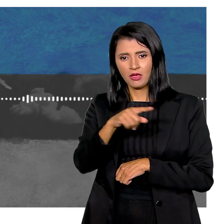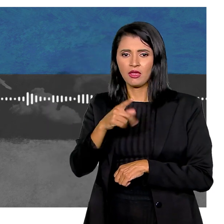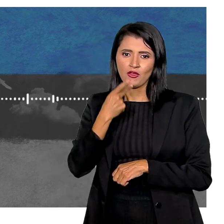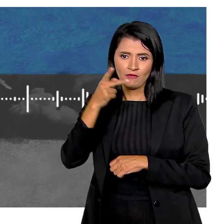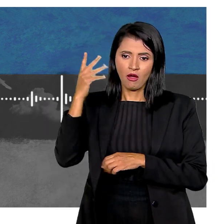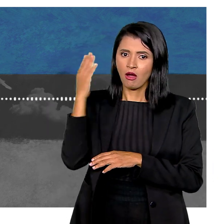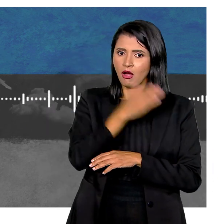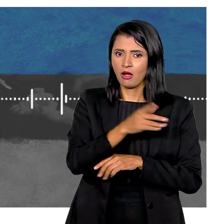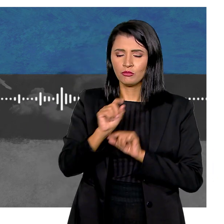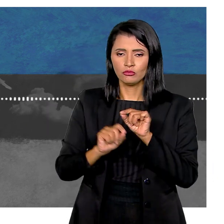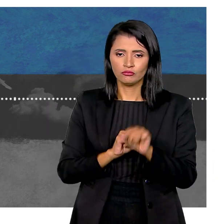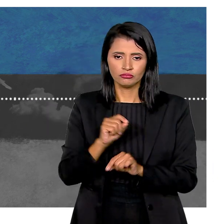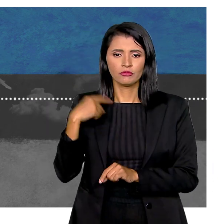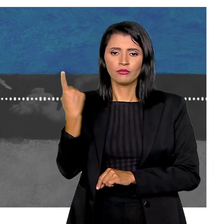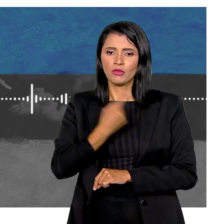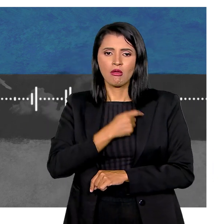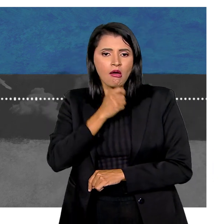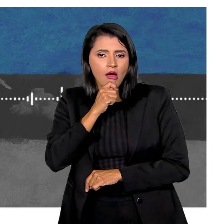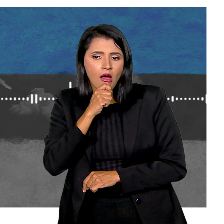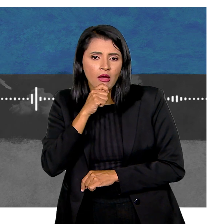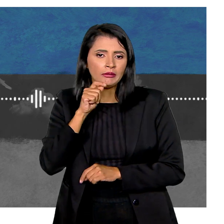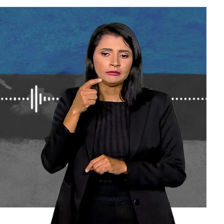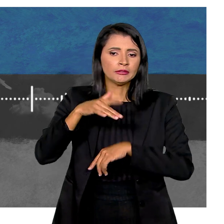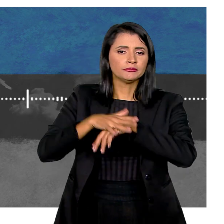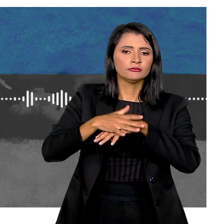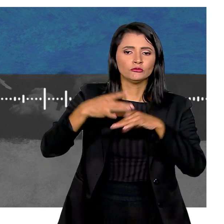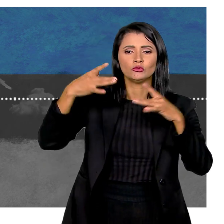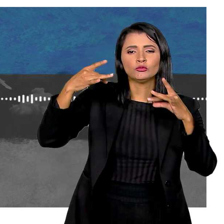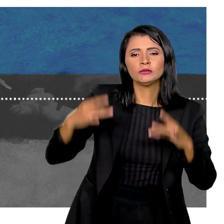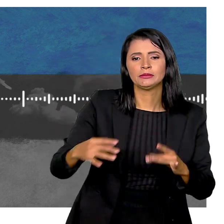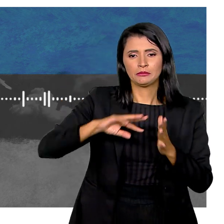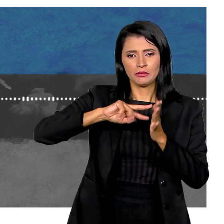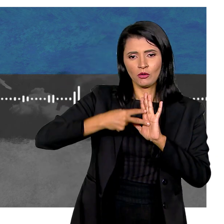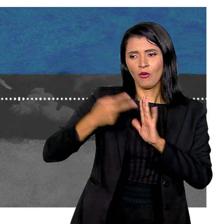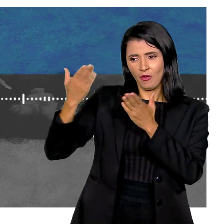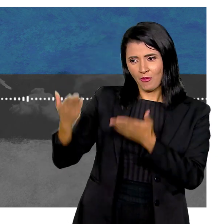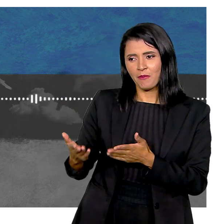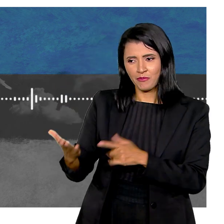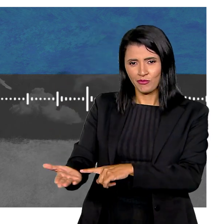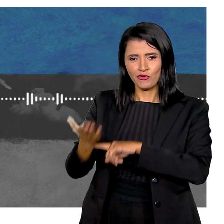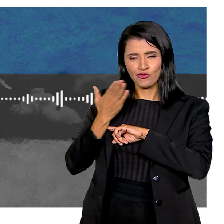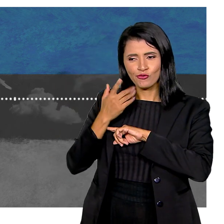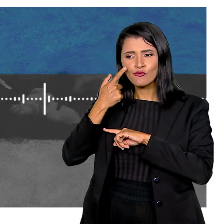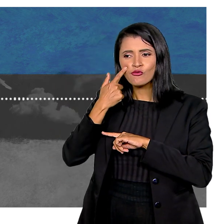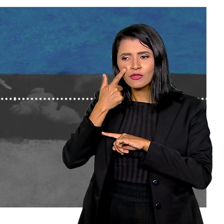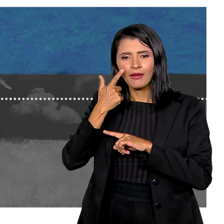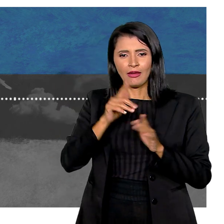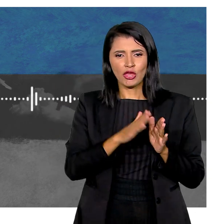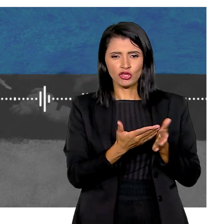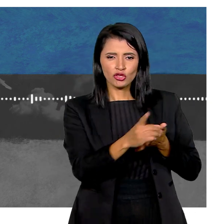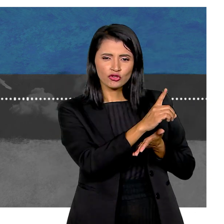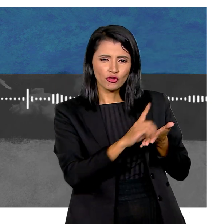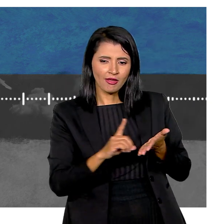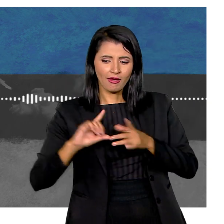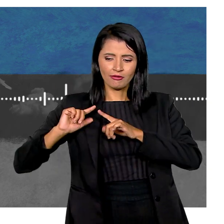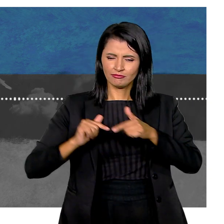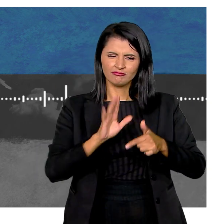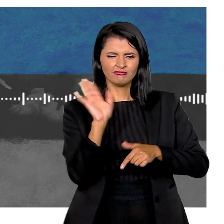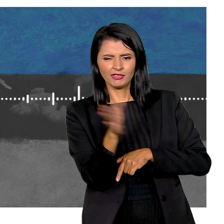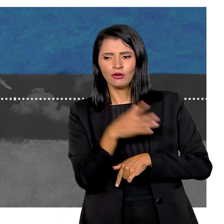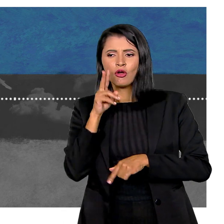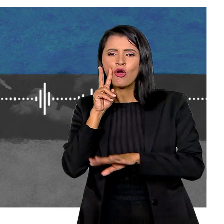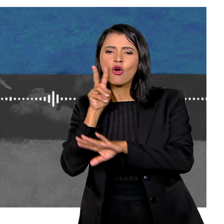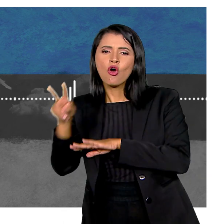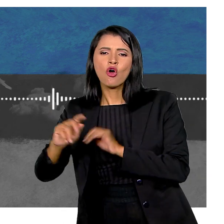Mucopolisacaridose Eu falo de uma vez só, viu, Leia? A gente ainda não definiu a doença Marisete, vou te pedir uma ajuda aqui Em vez do dicionário